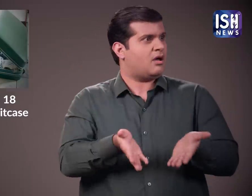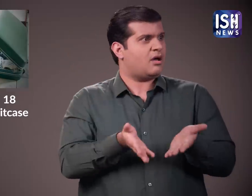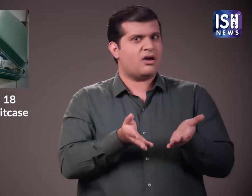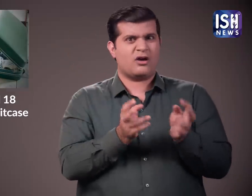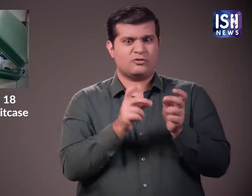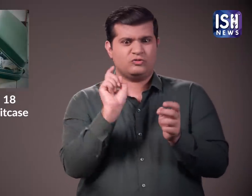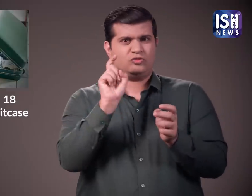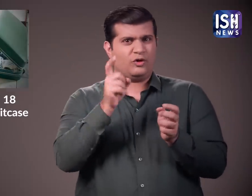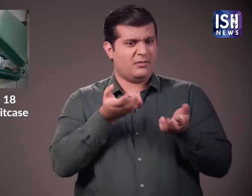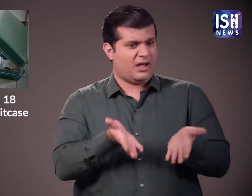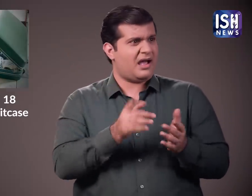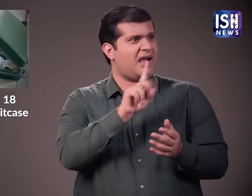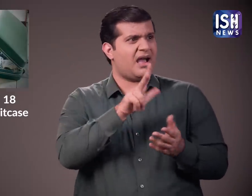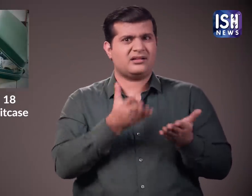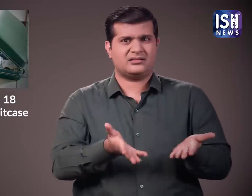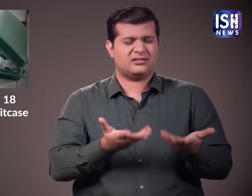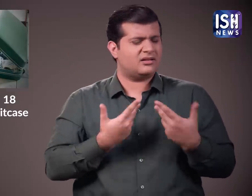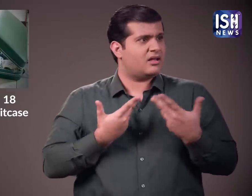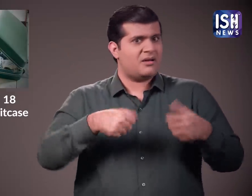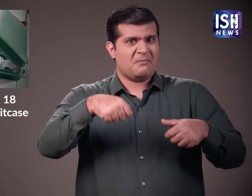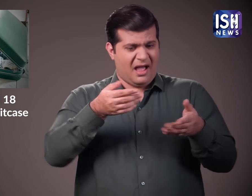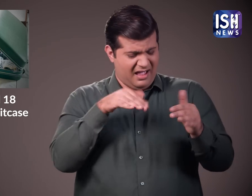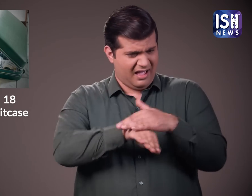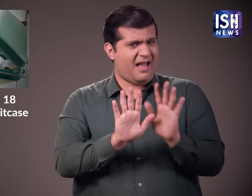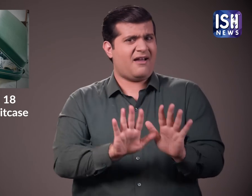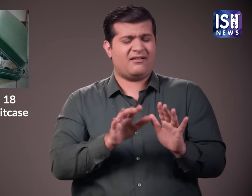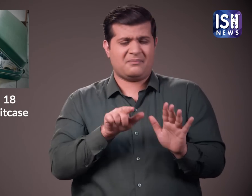अपने बैग में अठ्रा बिच्चु के बारे में बताया।